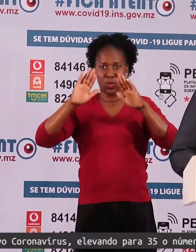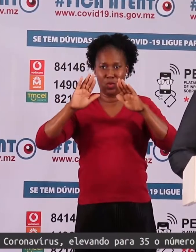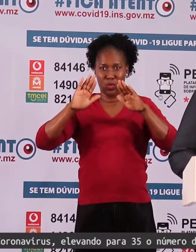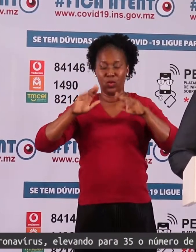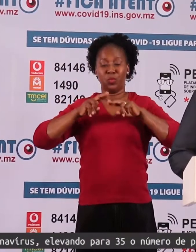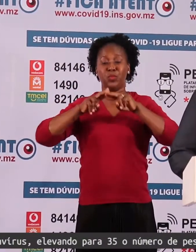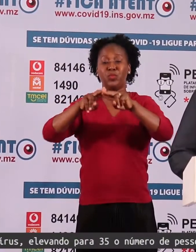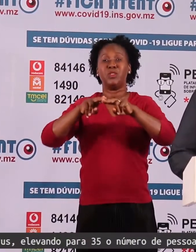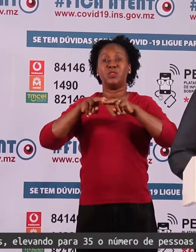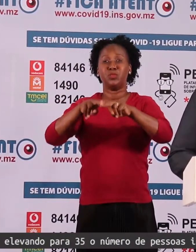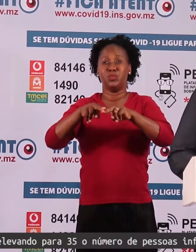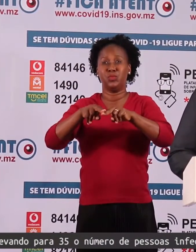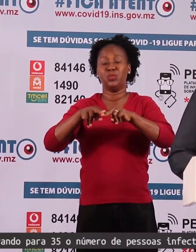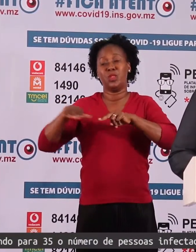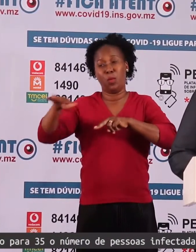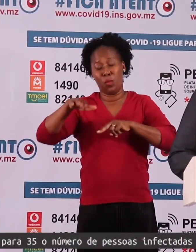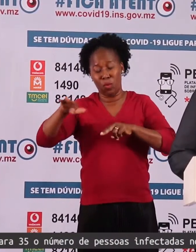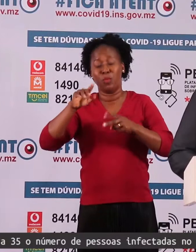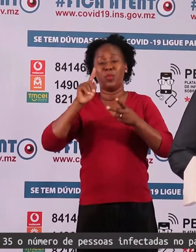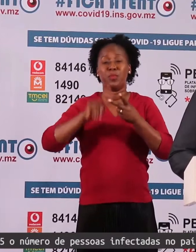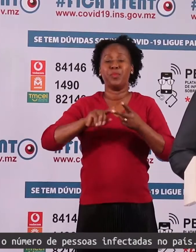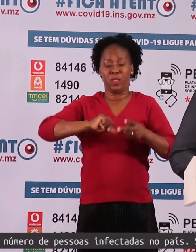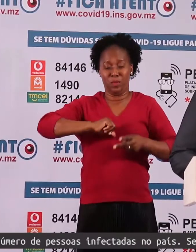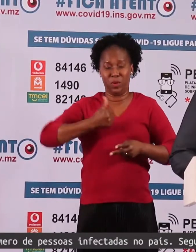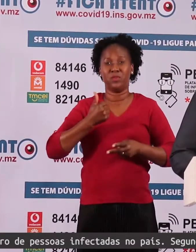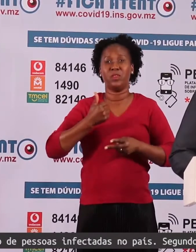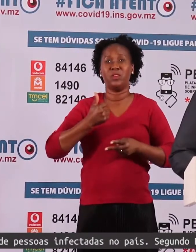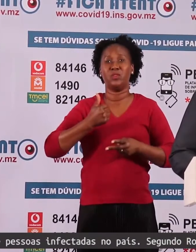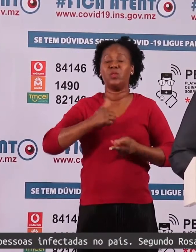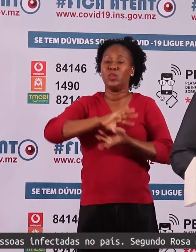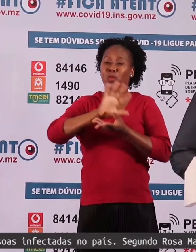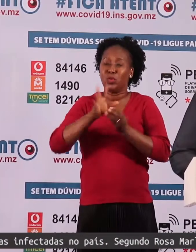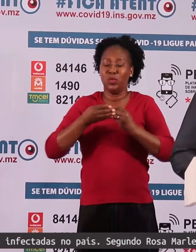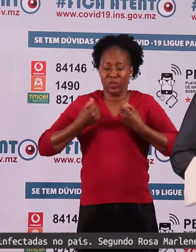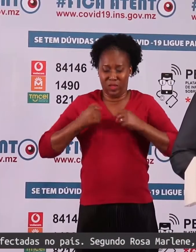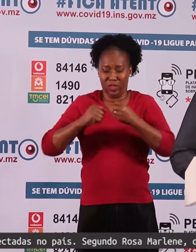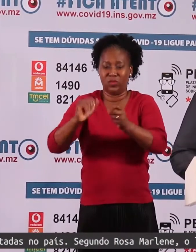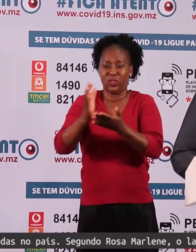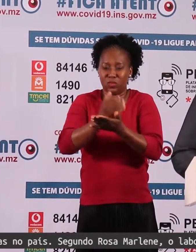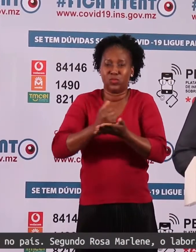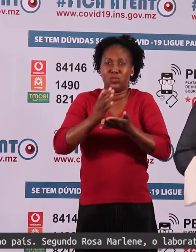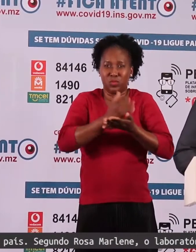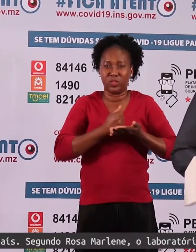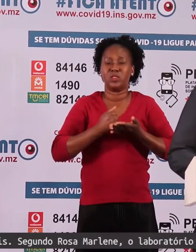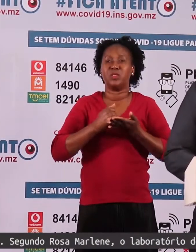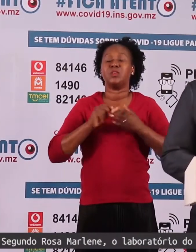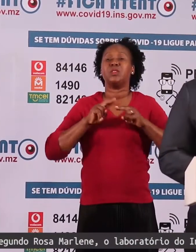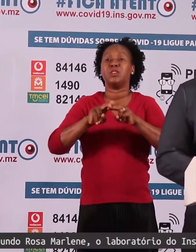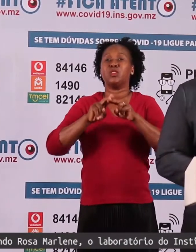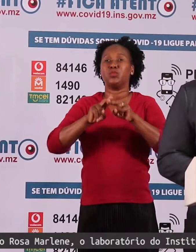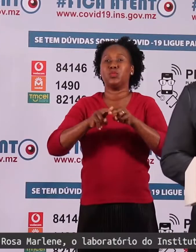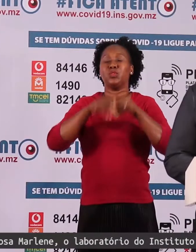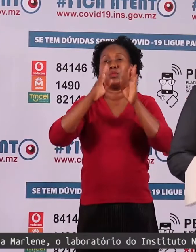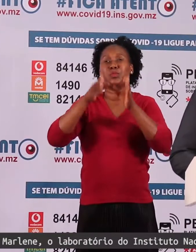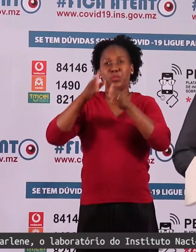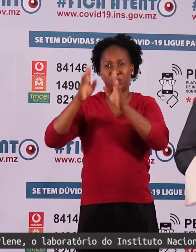e privado é toda atividade remunerada de transporte de passageiros seja